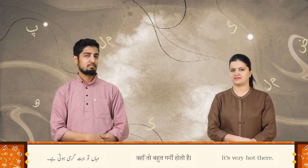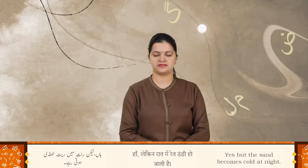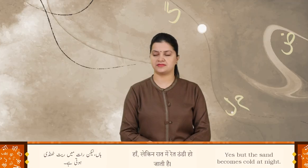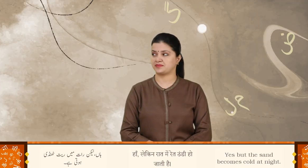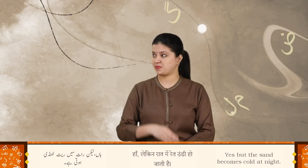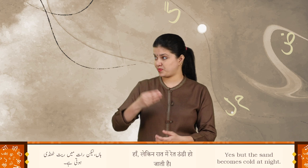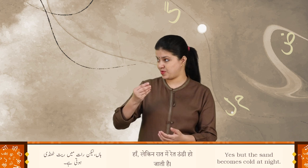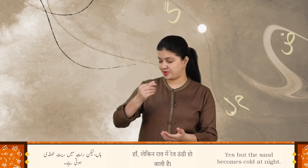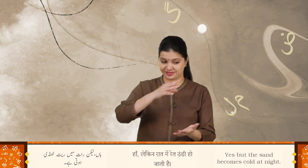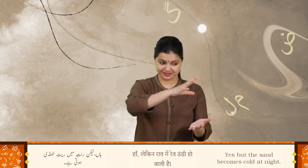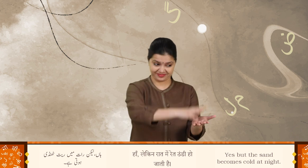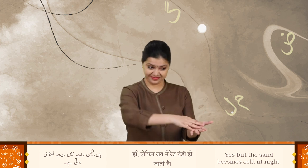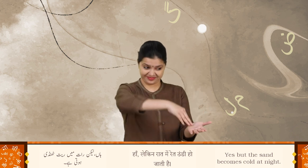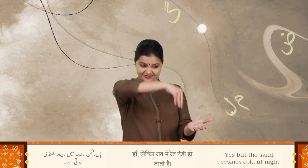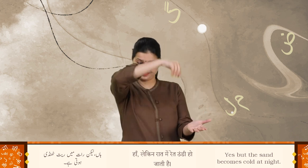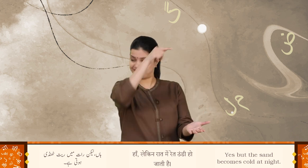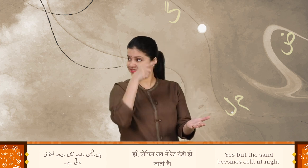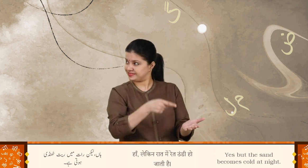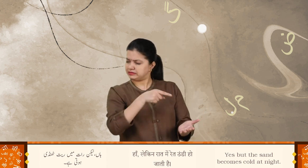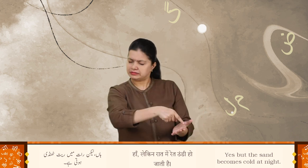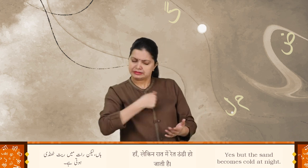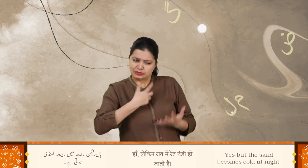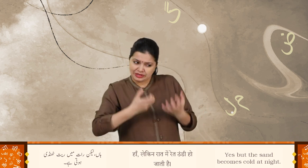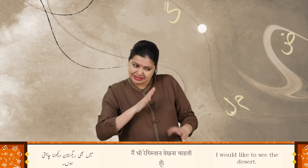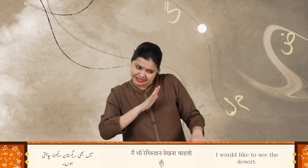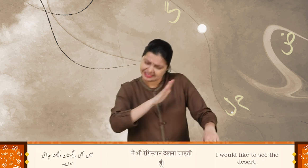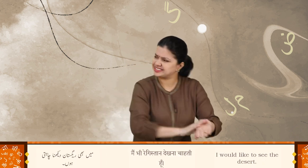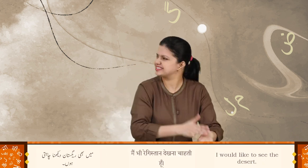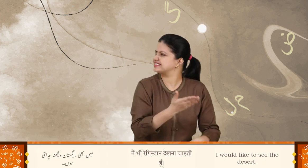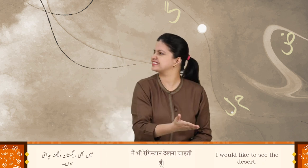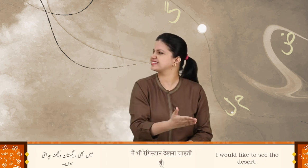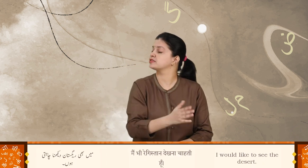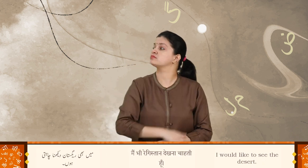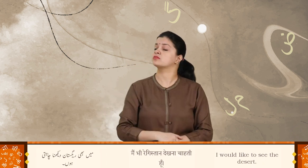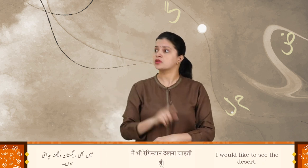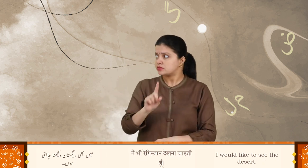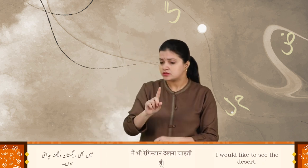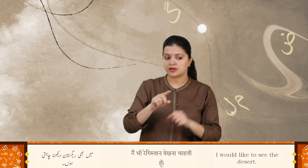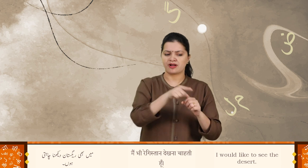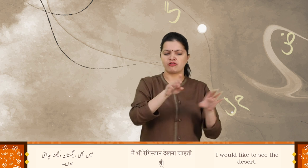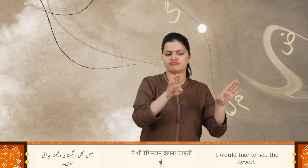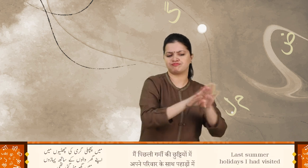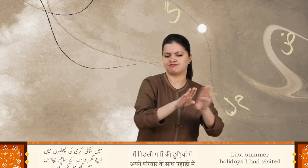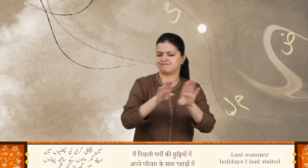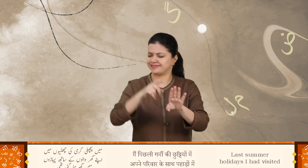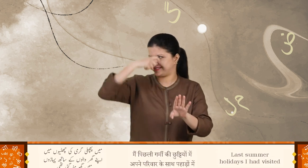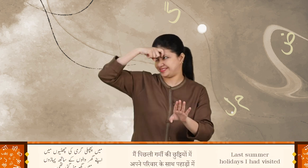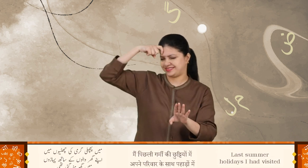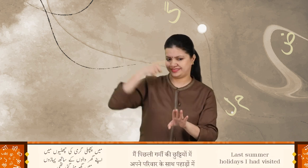ہاں لیکن رات میں ریٹ تھنڈی ہوتی ہے میں بھی ریگستان دیکھنا چاہتی ہوں میں پچھلی گرمی کے